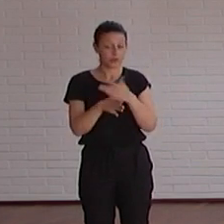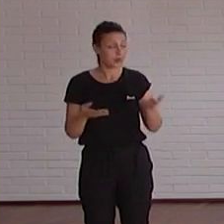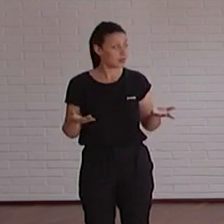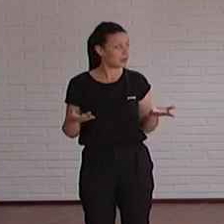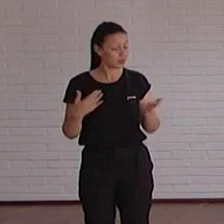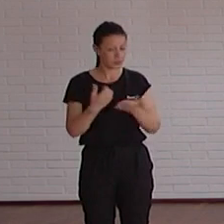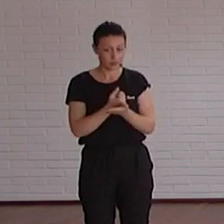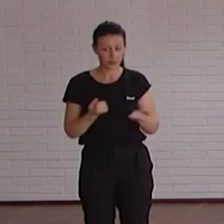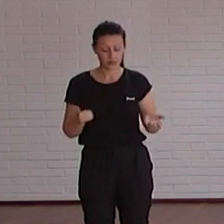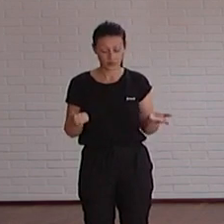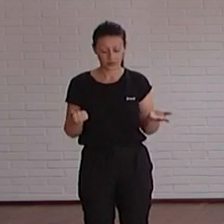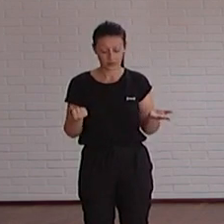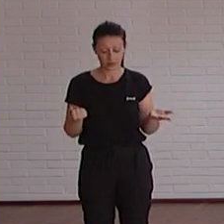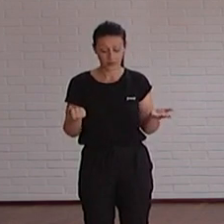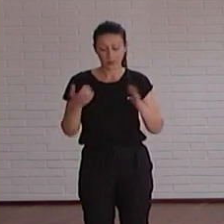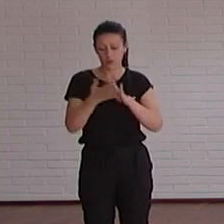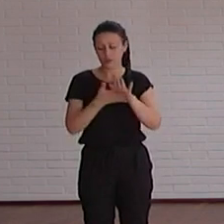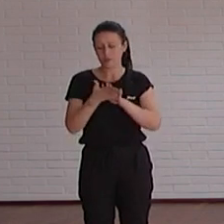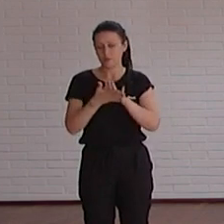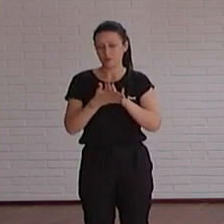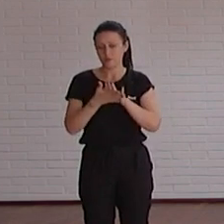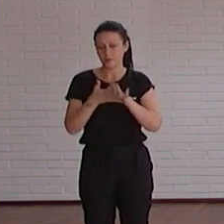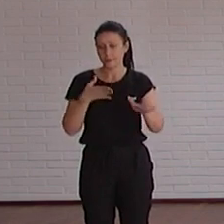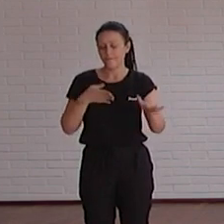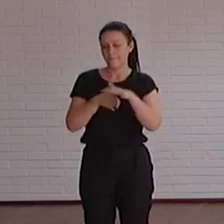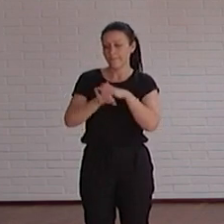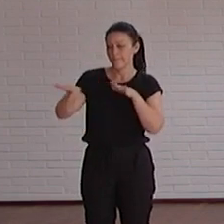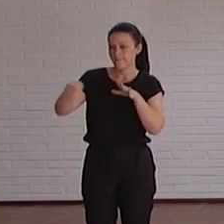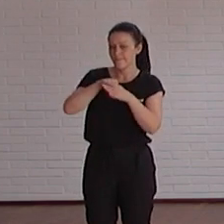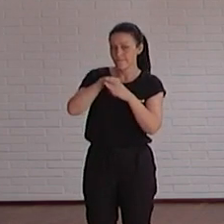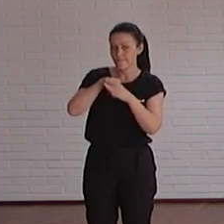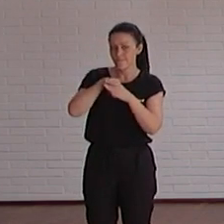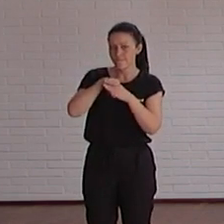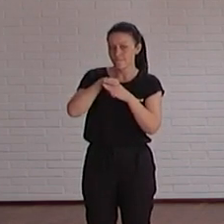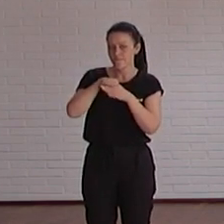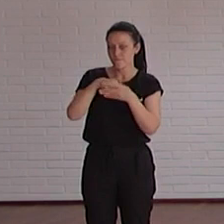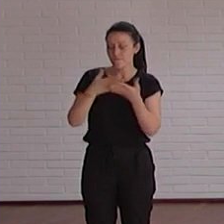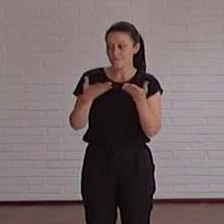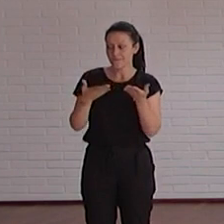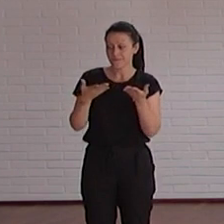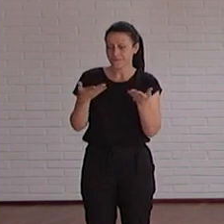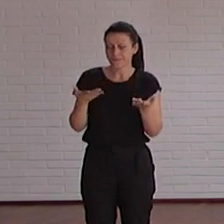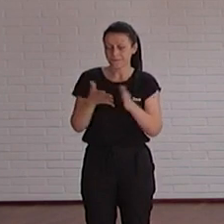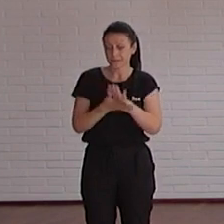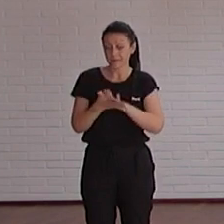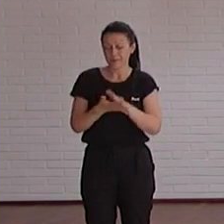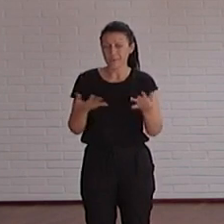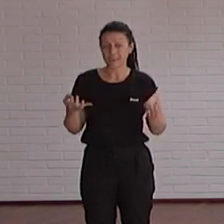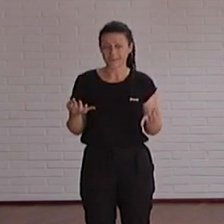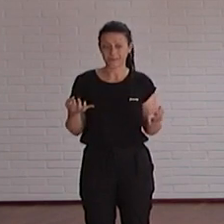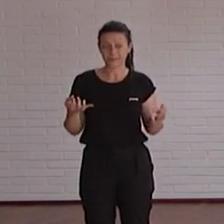en el sentido de que cuando se habla de universidad inclusiva universidad accesible pues eso hablamos de